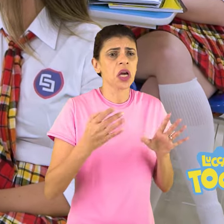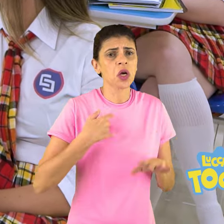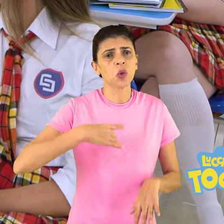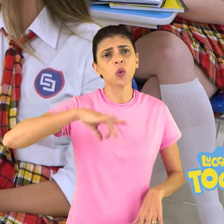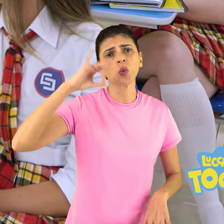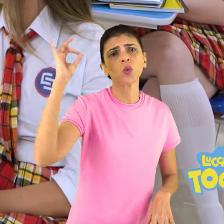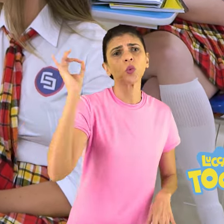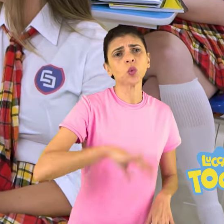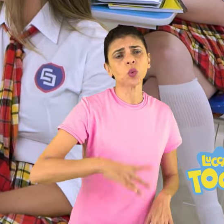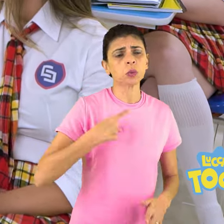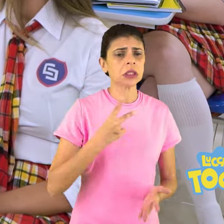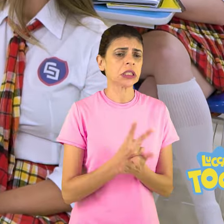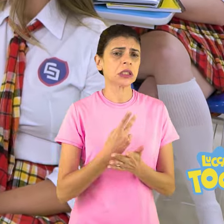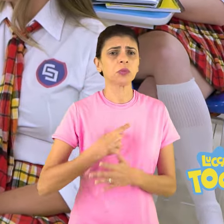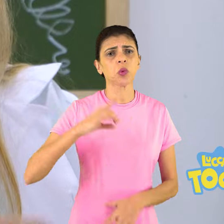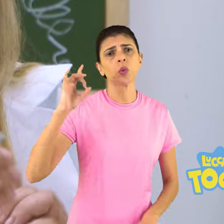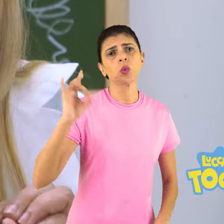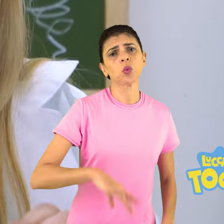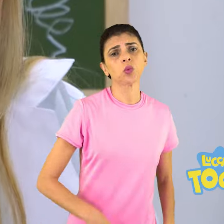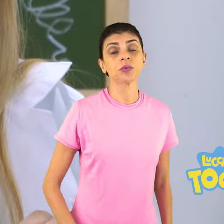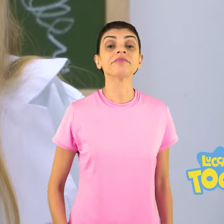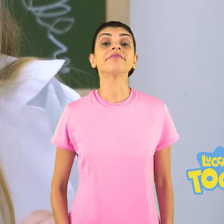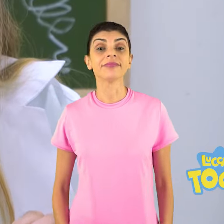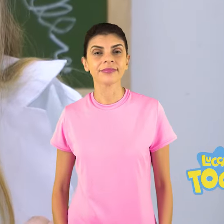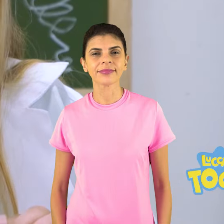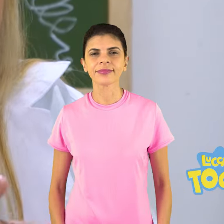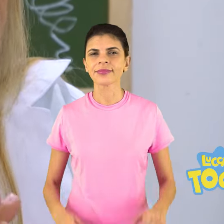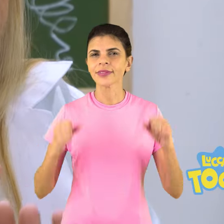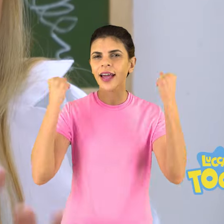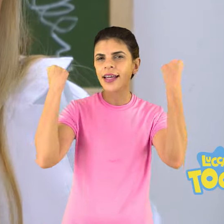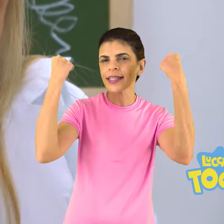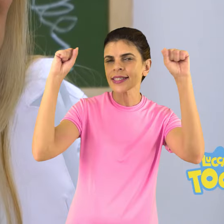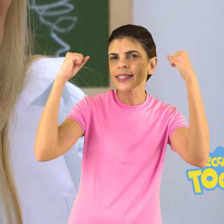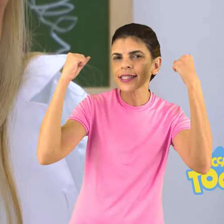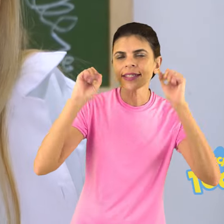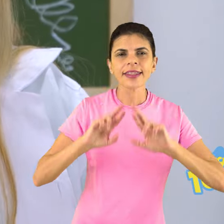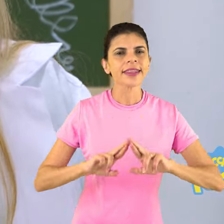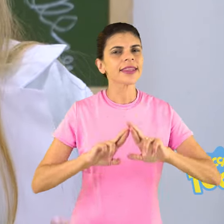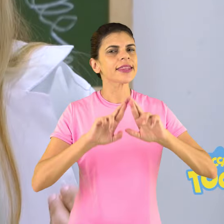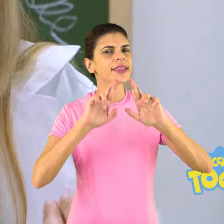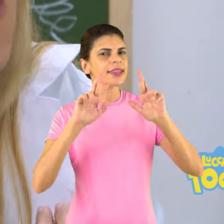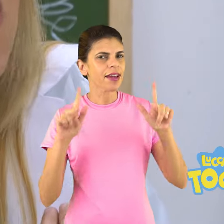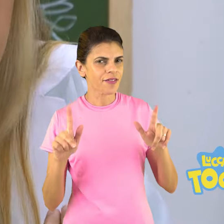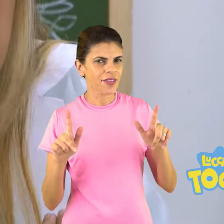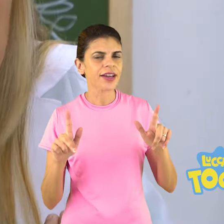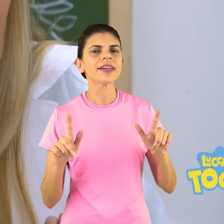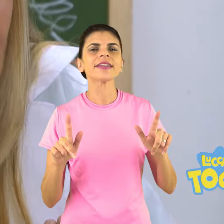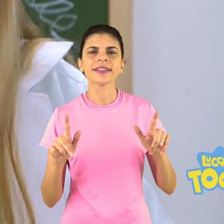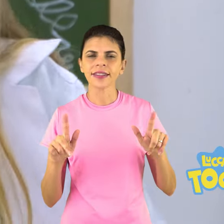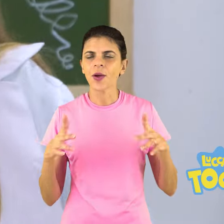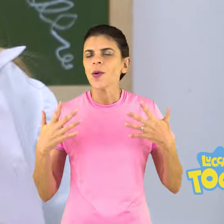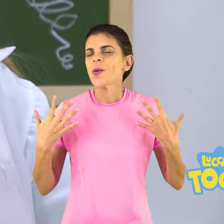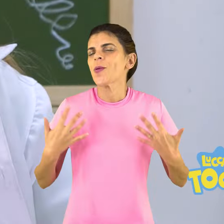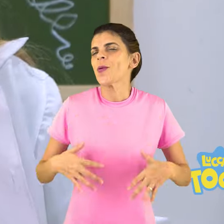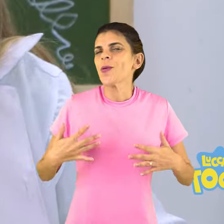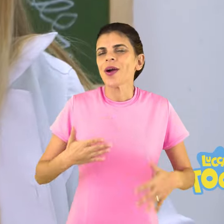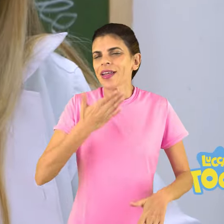escolhido mesmo. Essa aula de alongamento vai ser diferente e muito divertida.